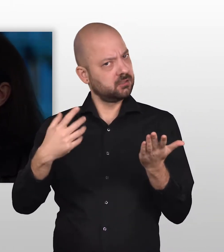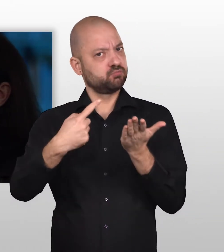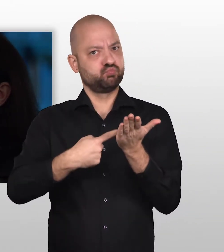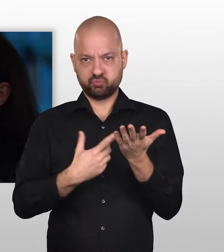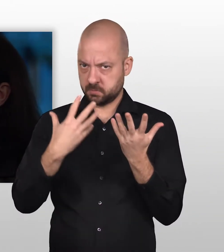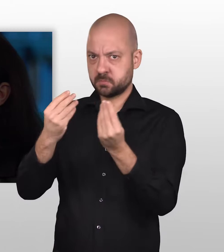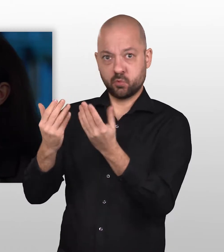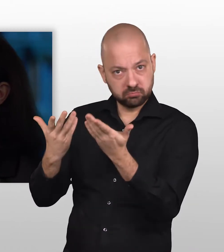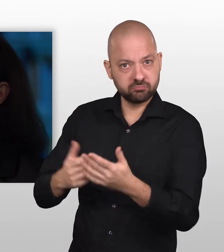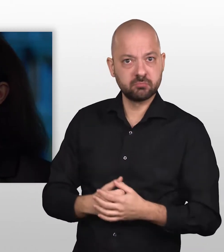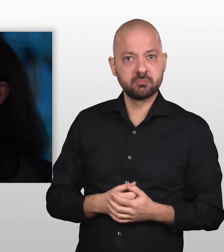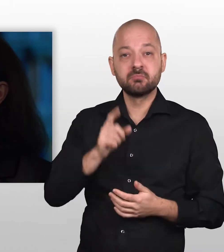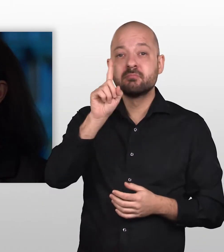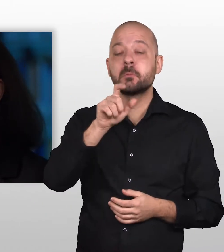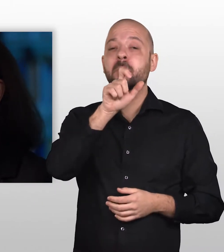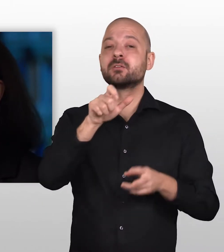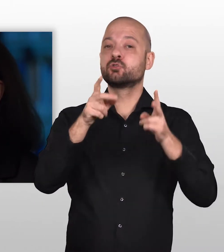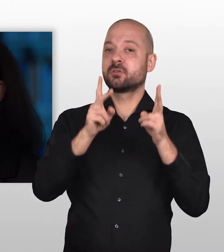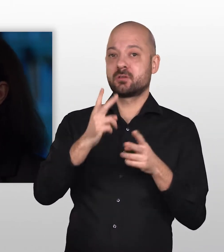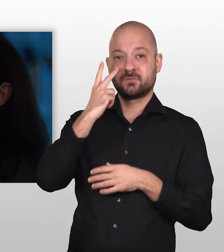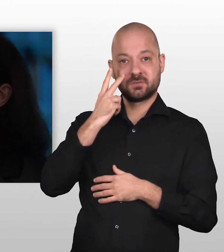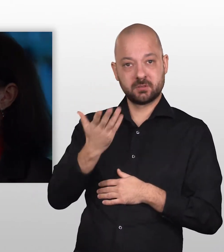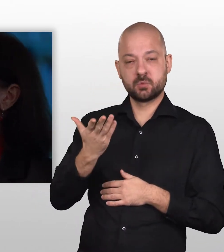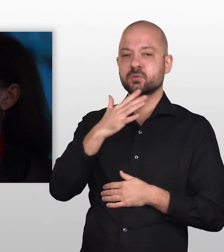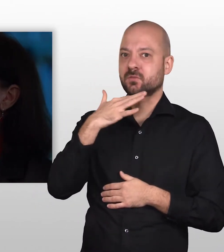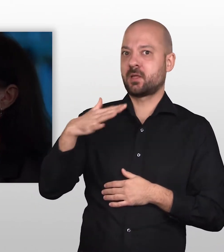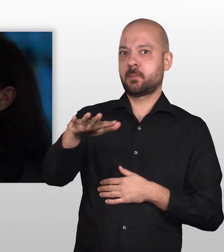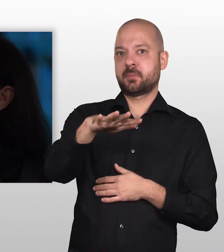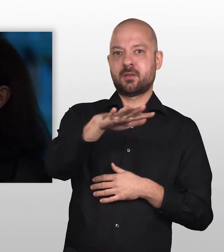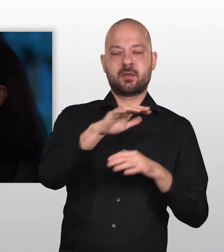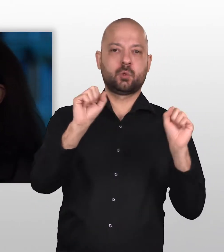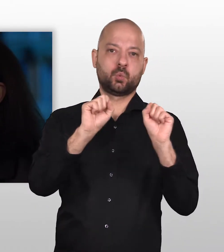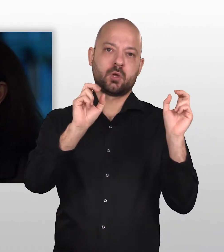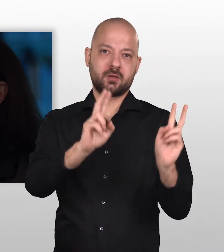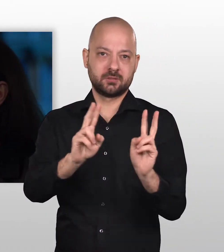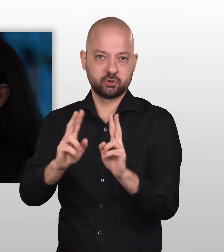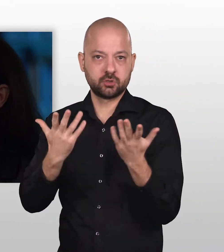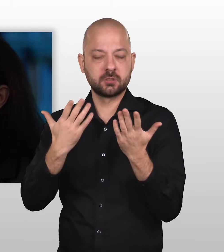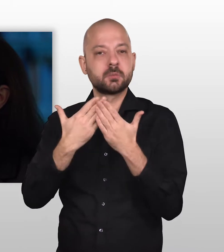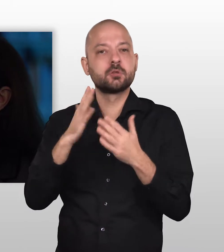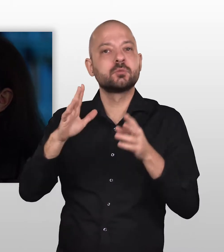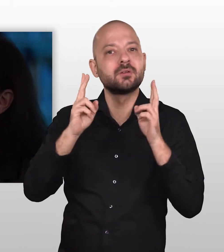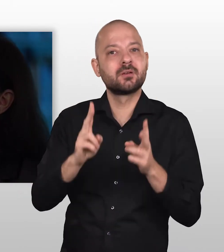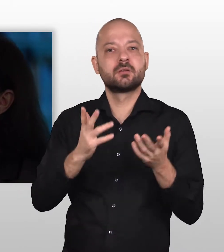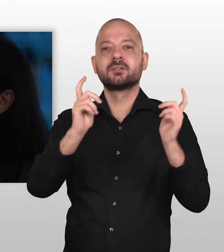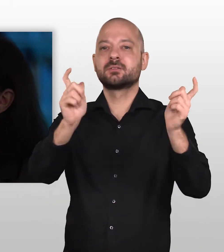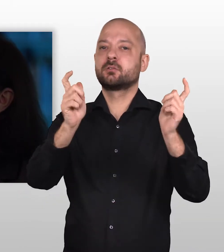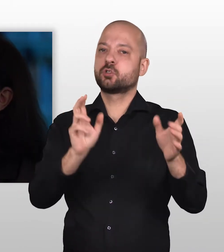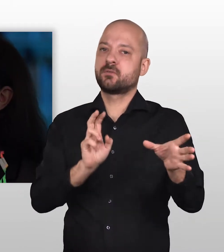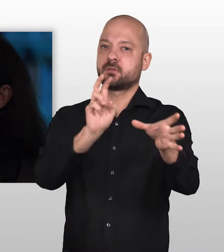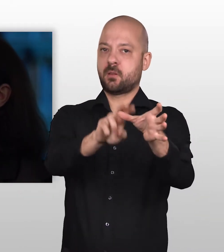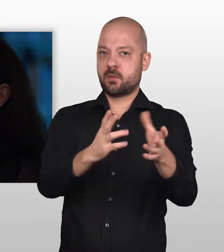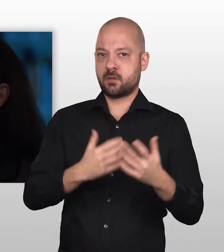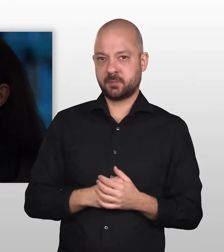älterer Menschen sind in vielen Bereichen eingeschränkt. Zum Beispiel ihr Recht auf gesellschaftliche Teilhabe, wenn Altersarmut